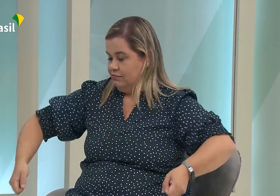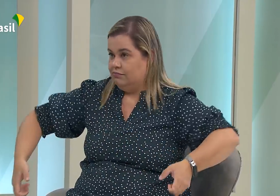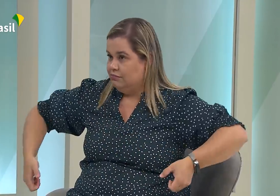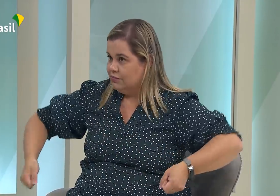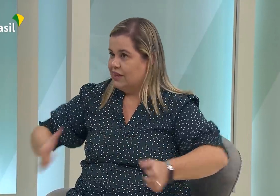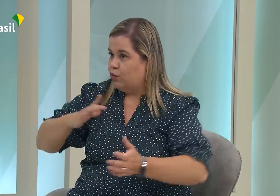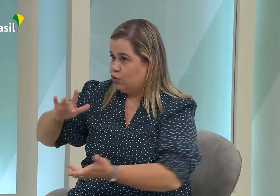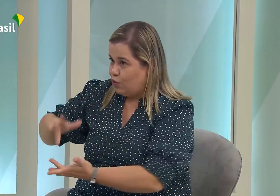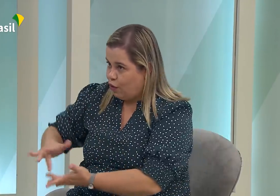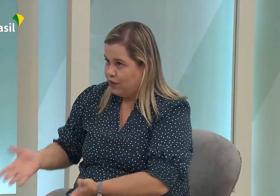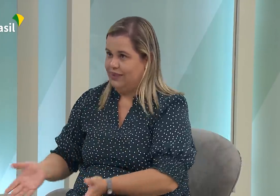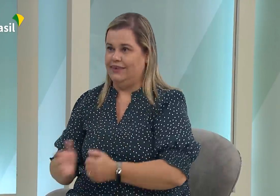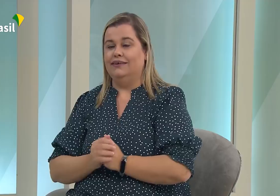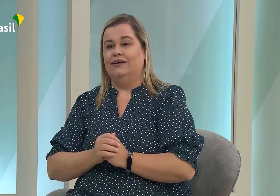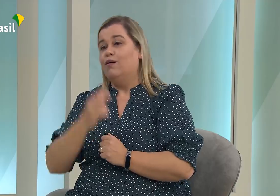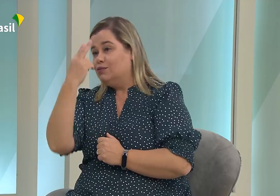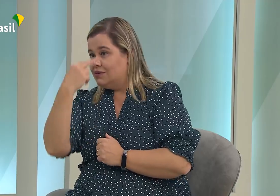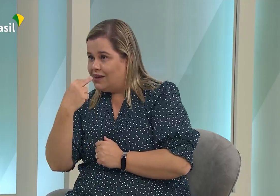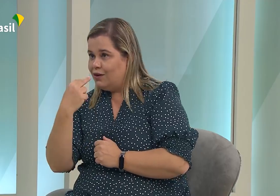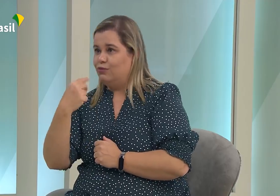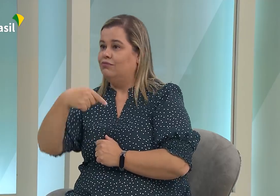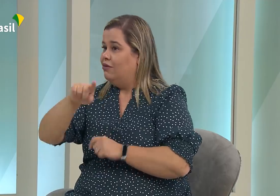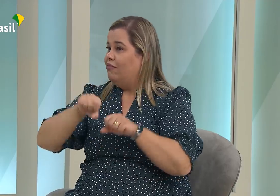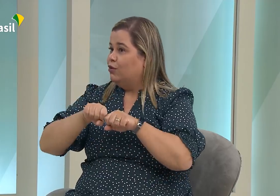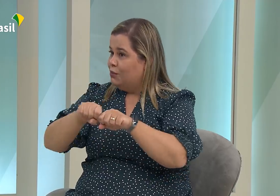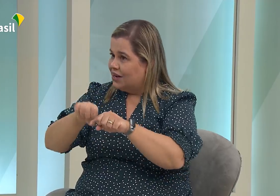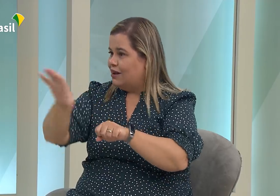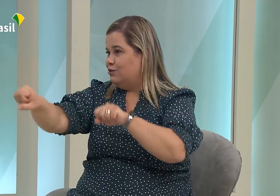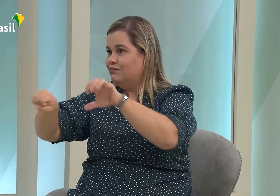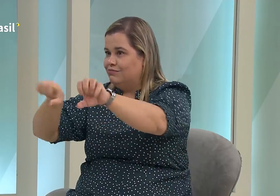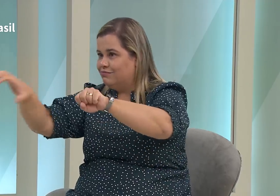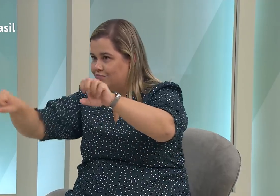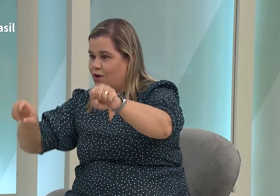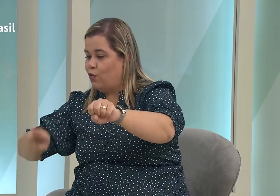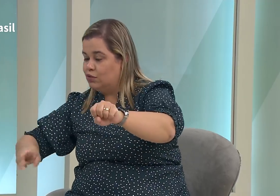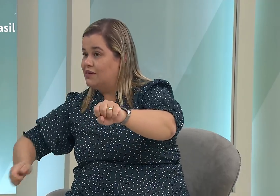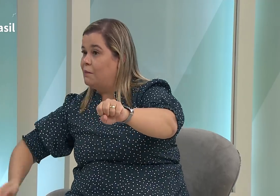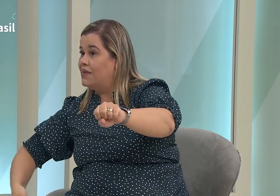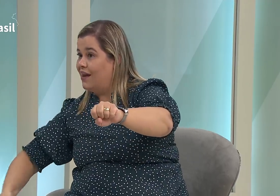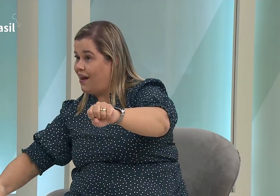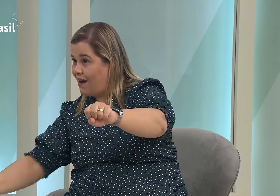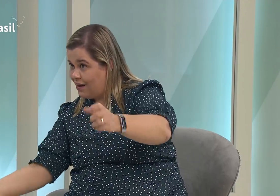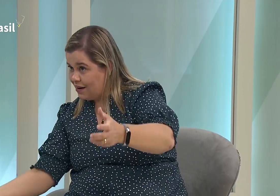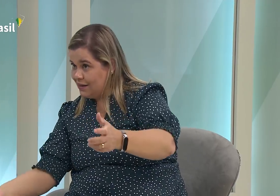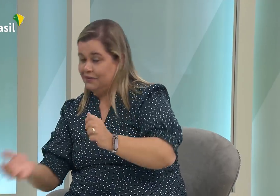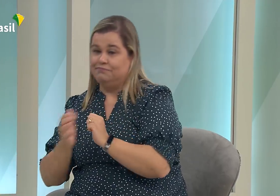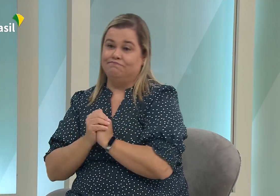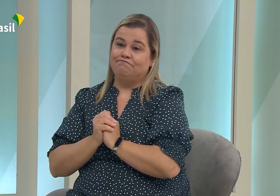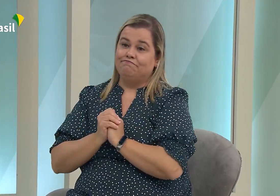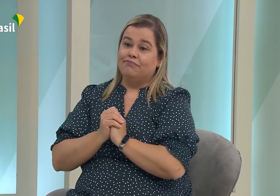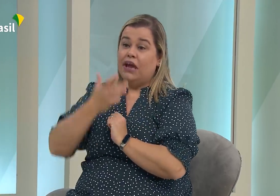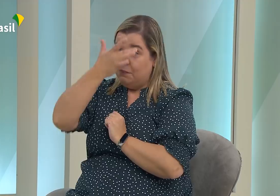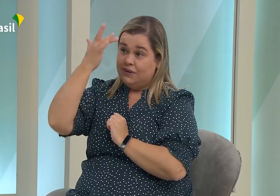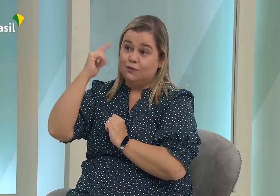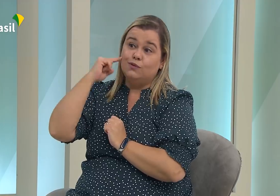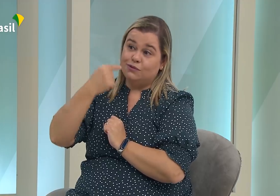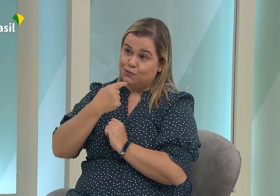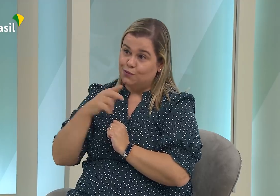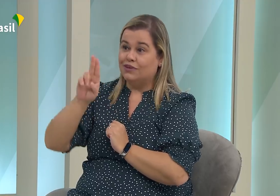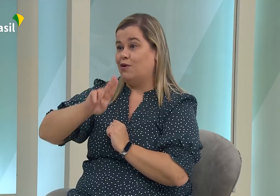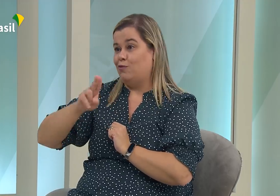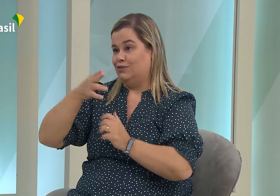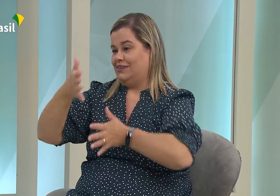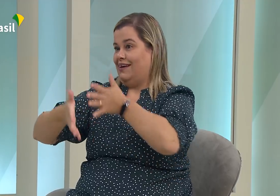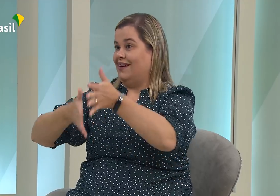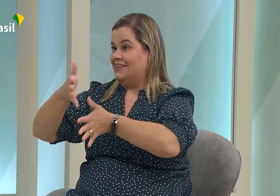grupos de pessoas com deficiência que utilizam muita mão, a pessoa que usa cadeira de rodas, a pessoa cega que fica tateando as coisas em alguns momentos,